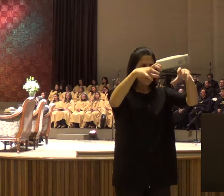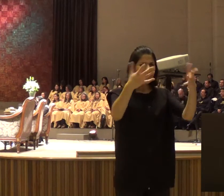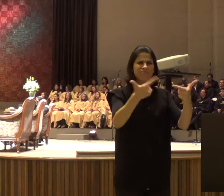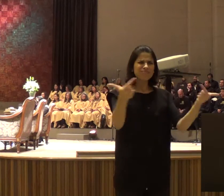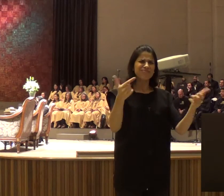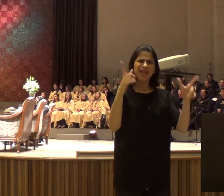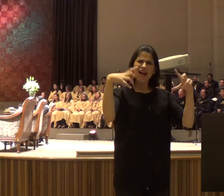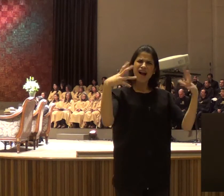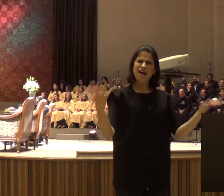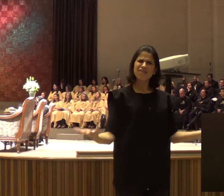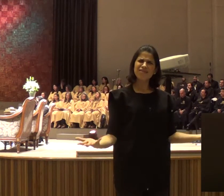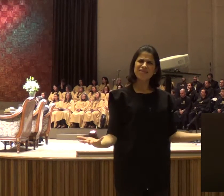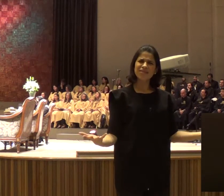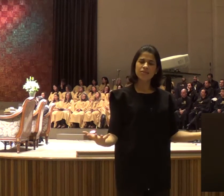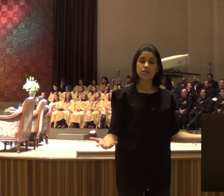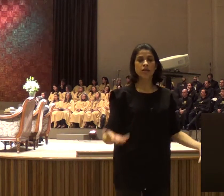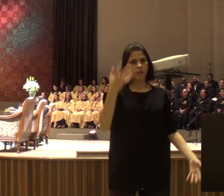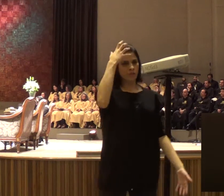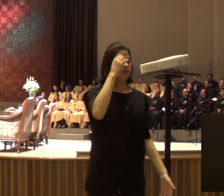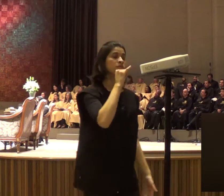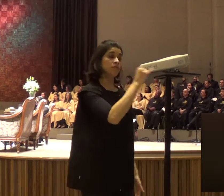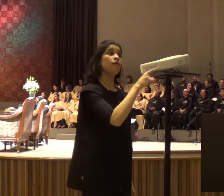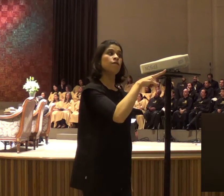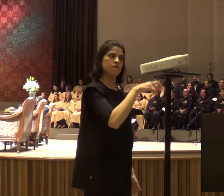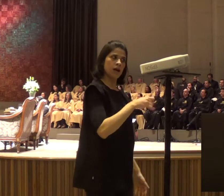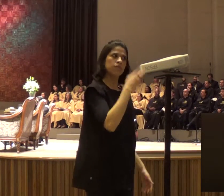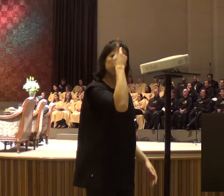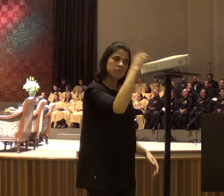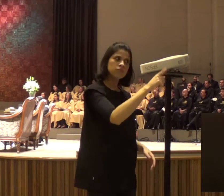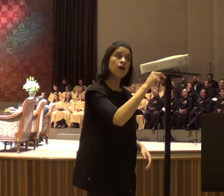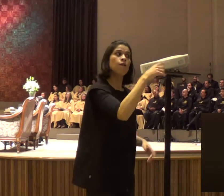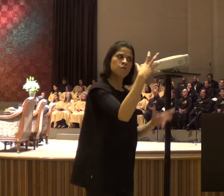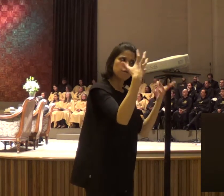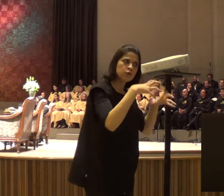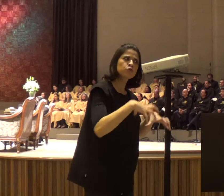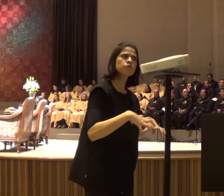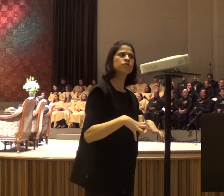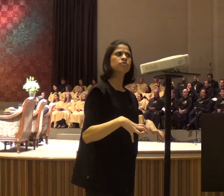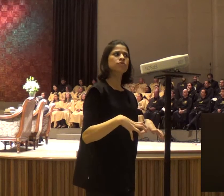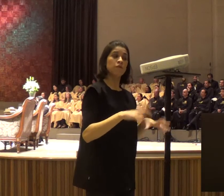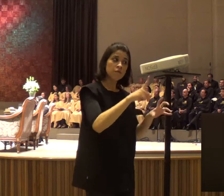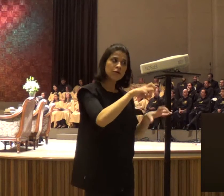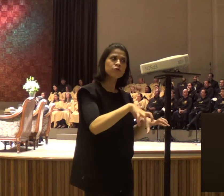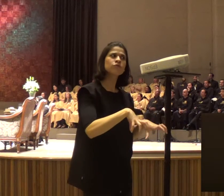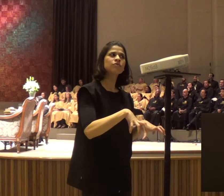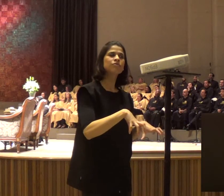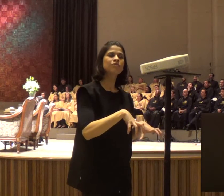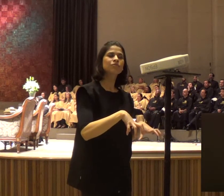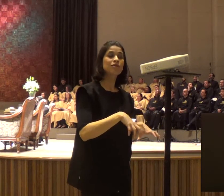eu não sei porquê, mas eu acho, que naquela hora, Elias tremeu na base,